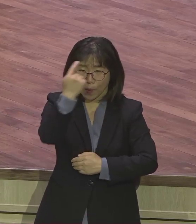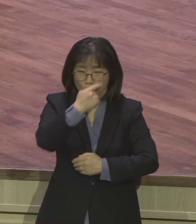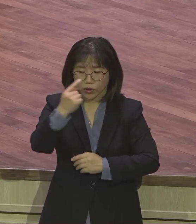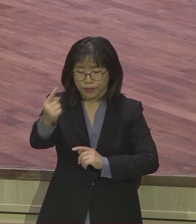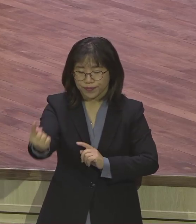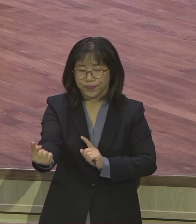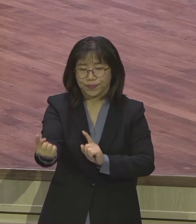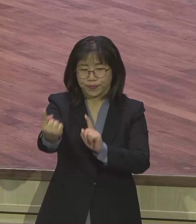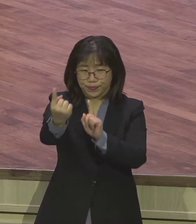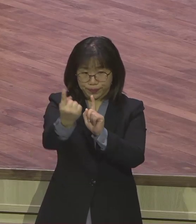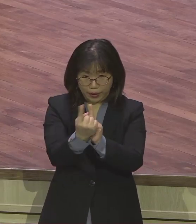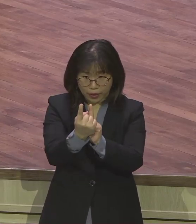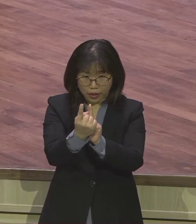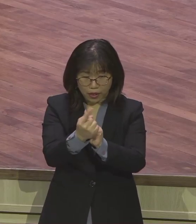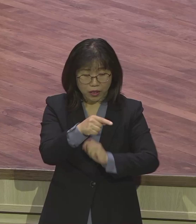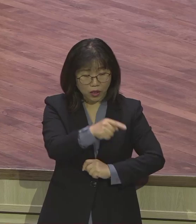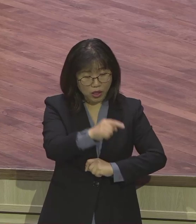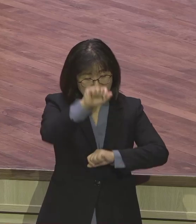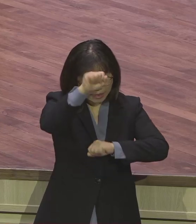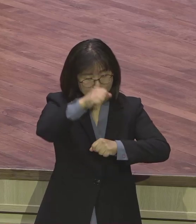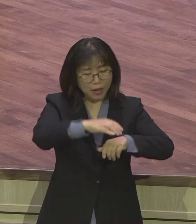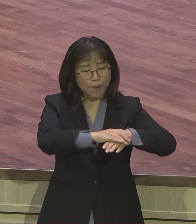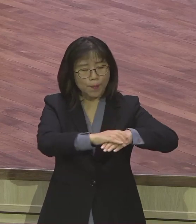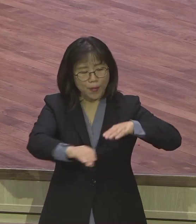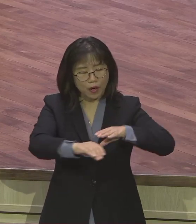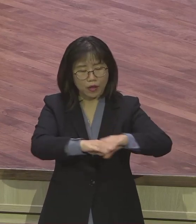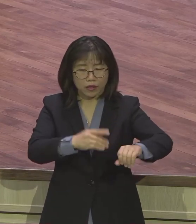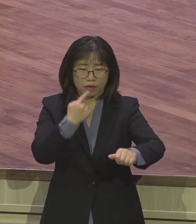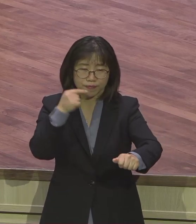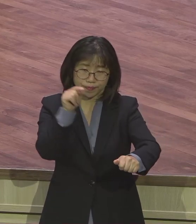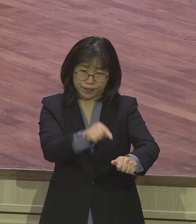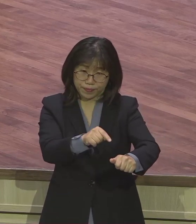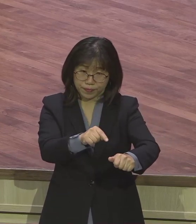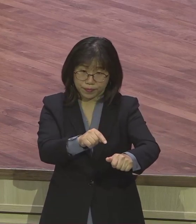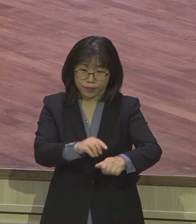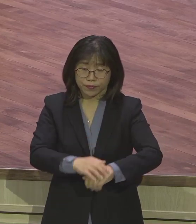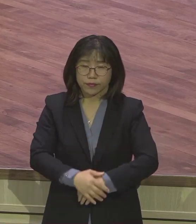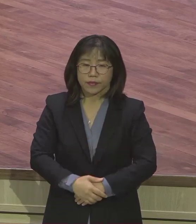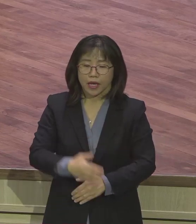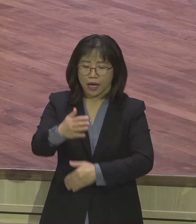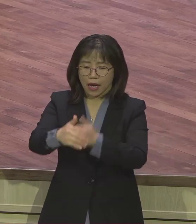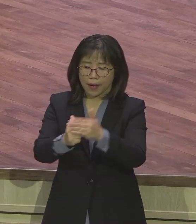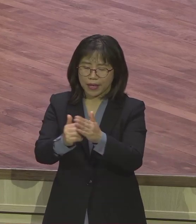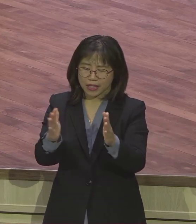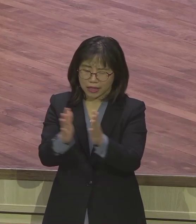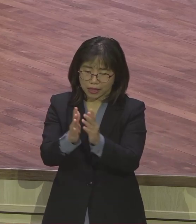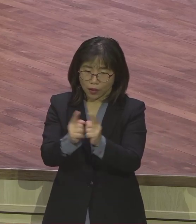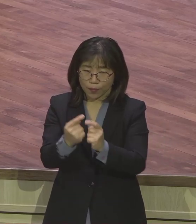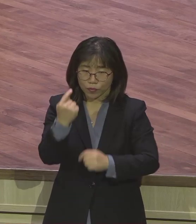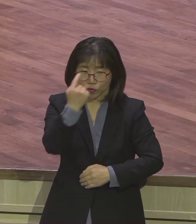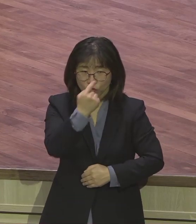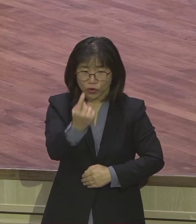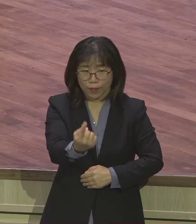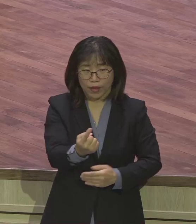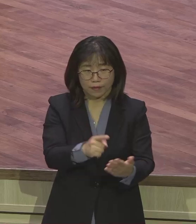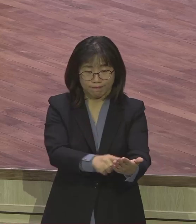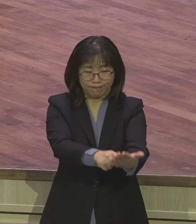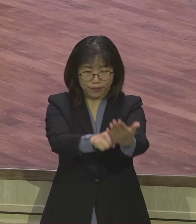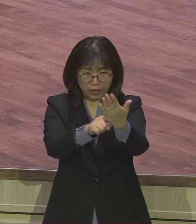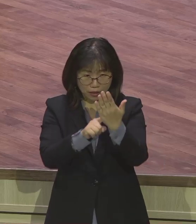나타났어요. 너 신발 부수라. 하나님 직접 나타났어요. 부르셨어가지고 하나님이